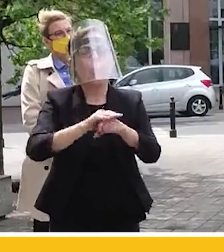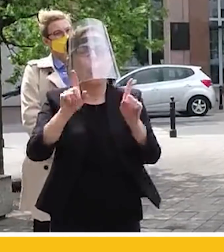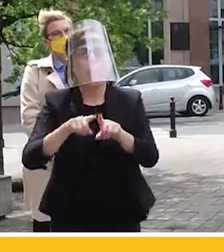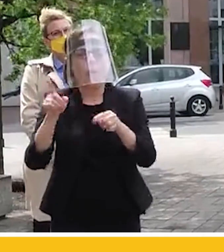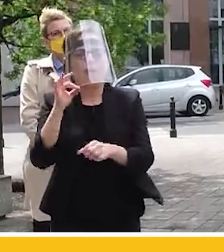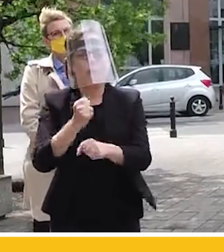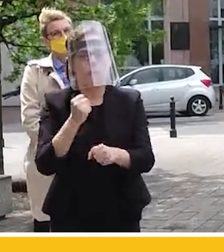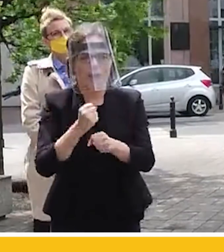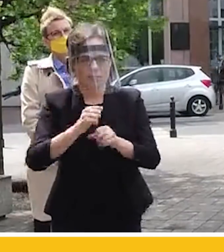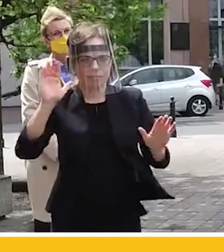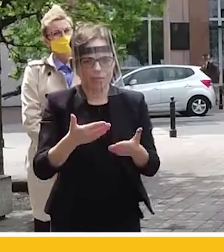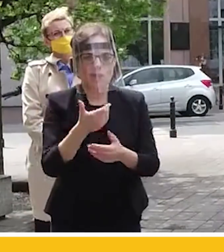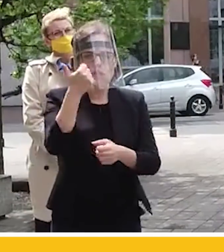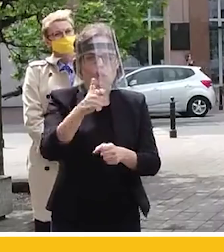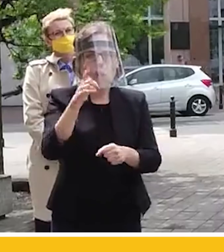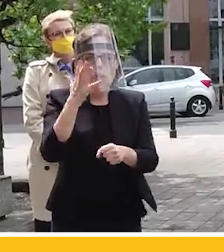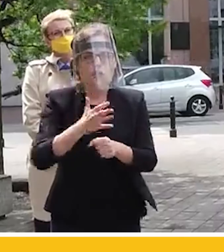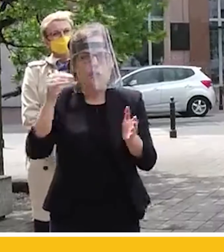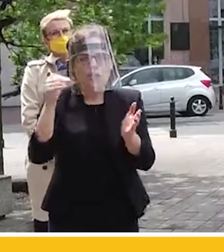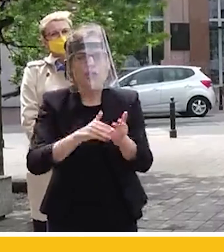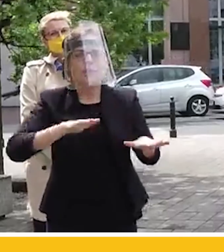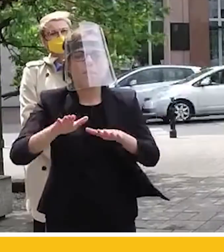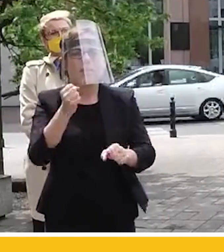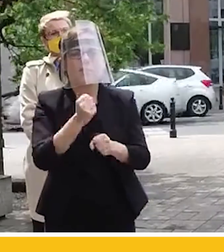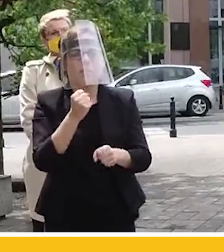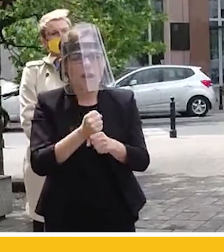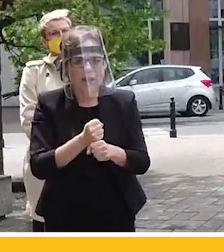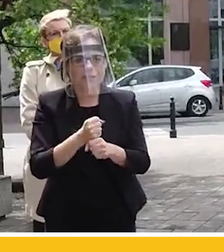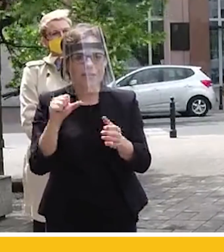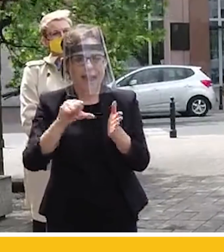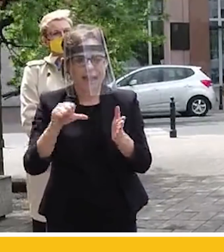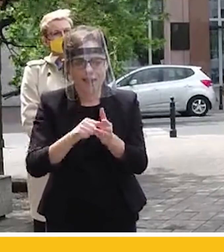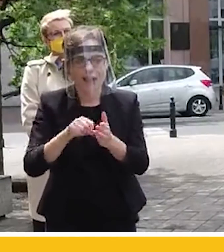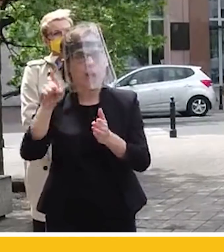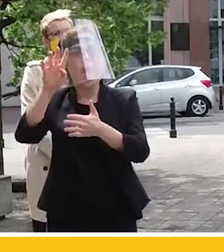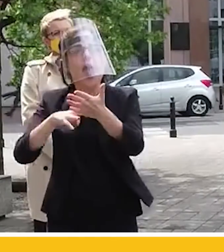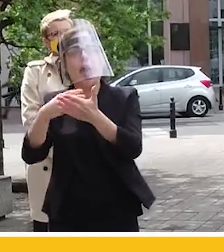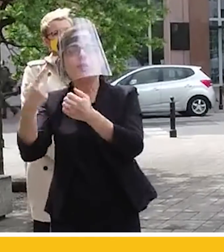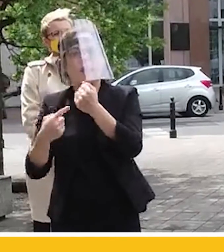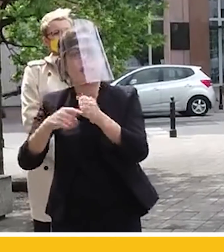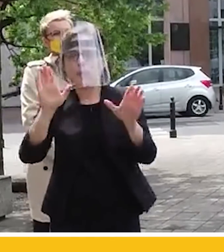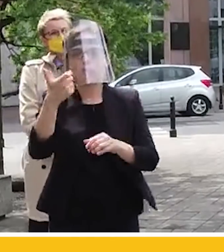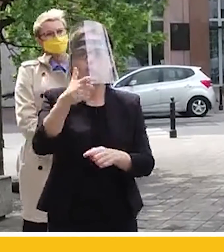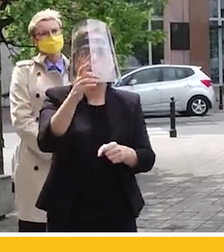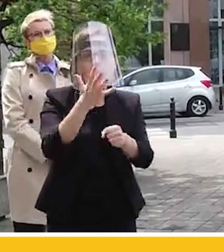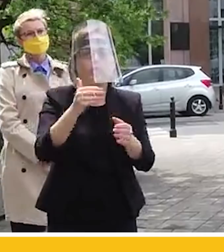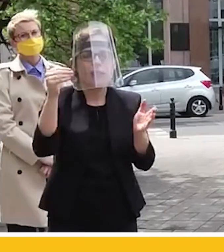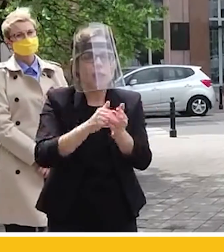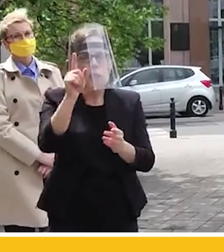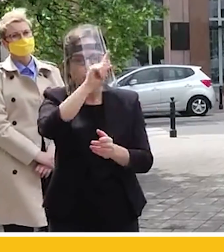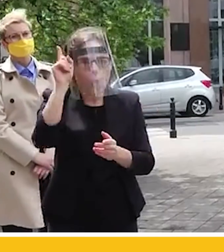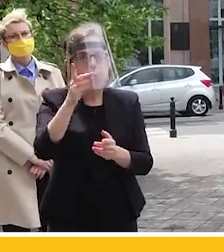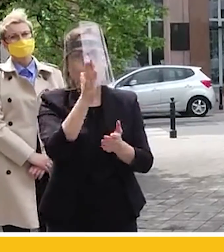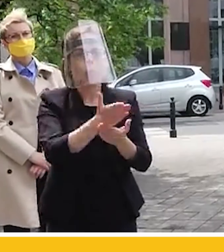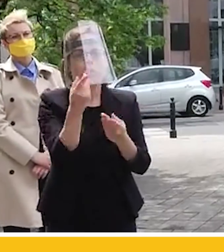150 tysięcy miejsc pracy na umowę o pracę to nie liczba w Excelu. To 150 tysięcy osób, które straciły źródła